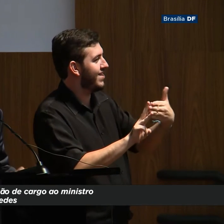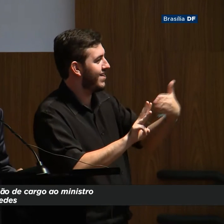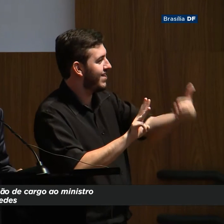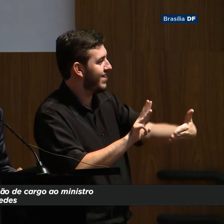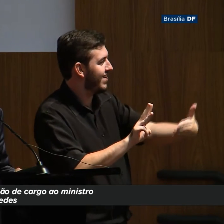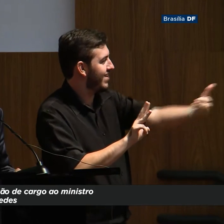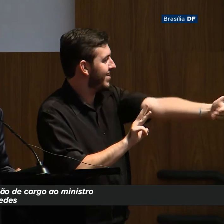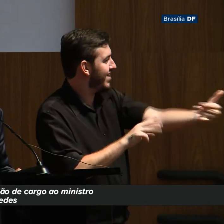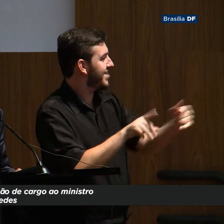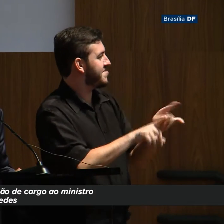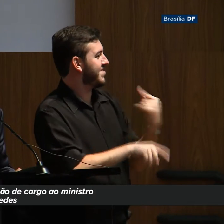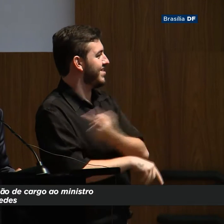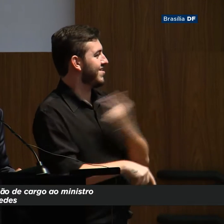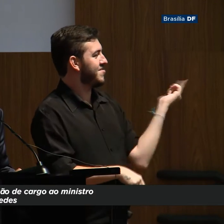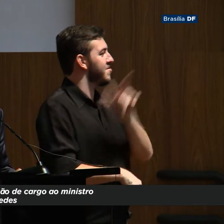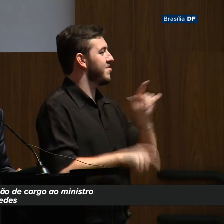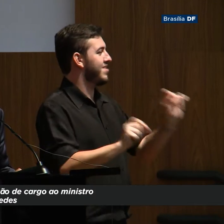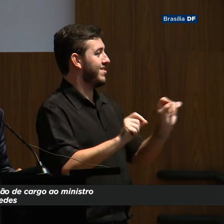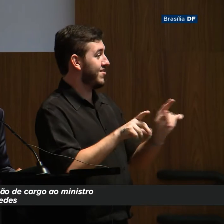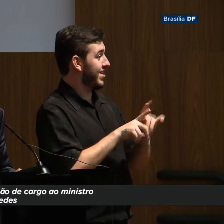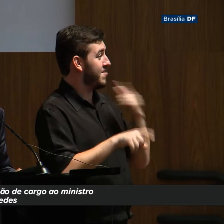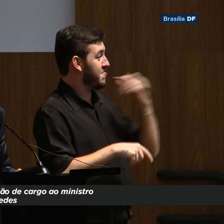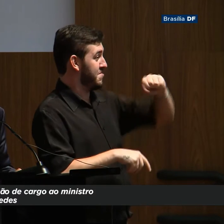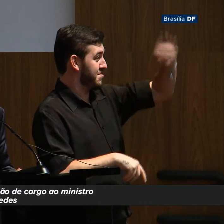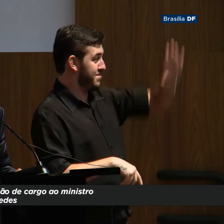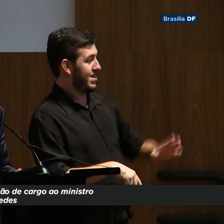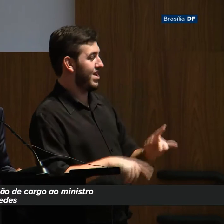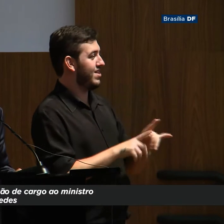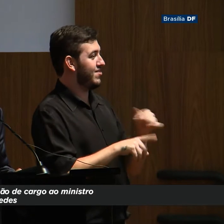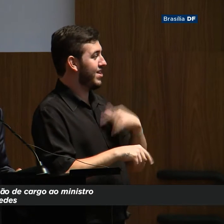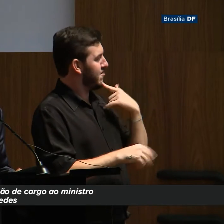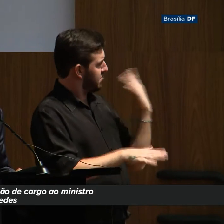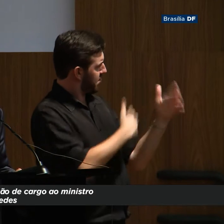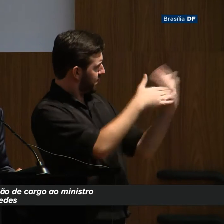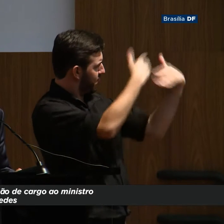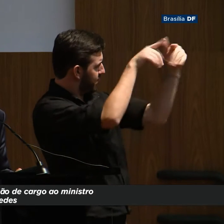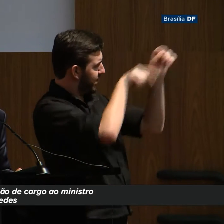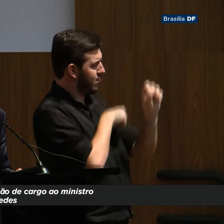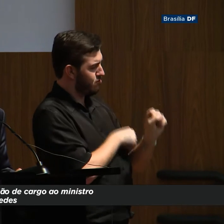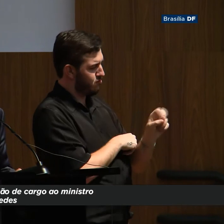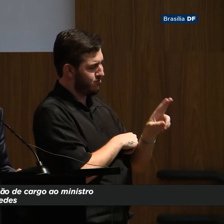anos de crescimento sustentável pela frente. Se não for,